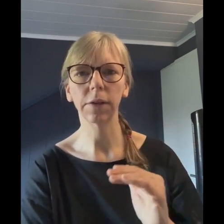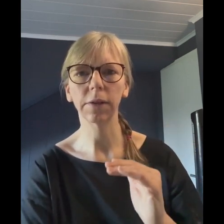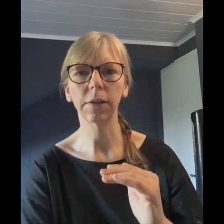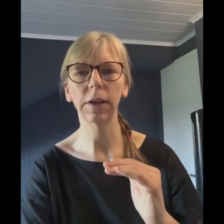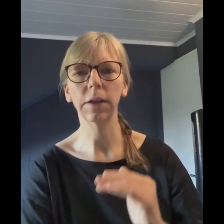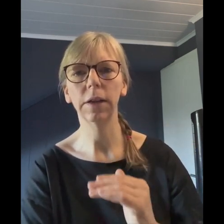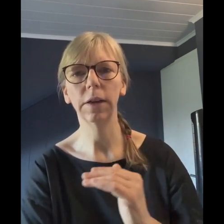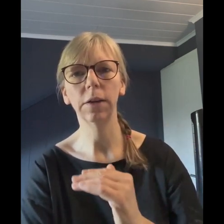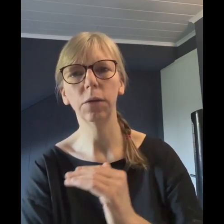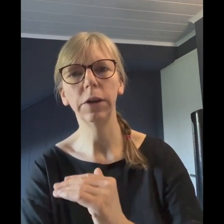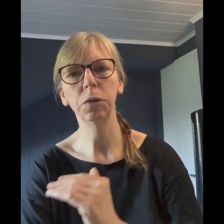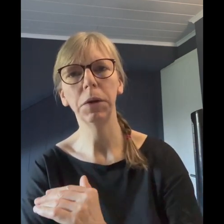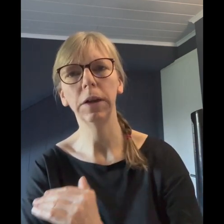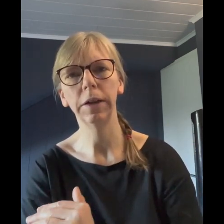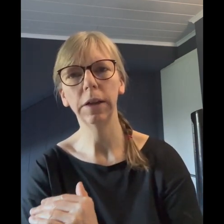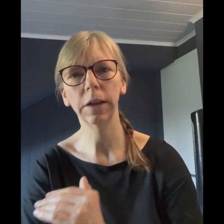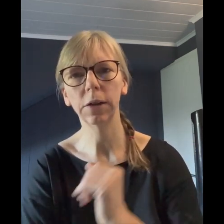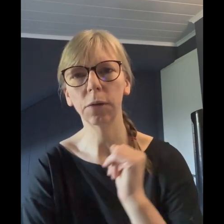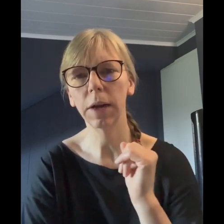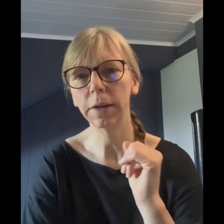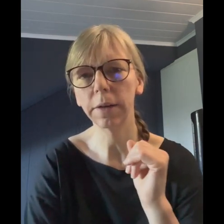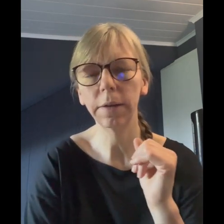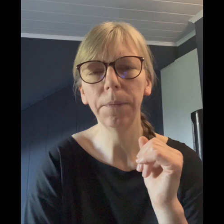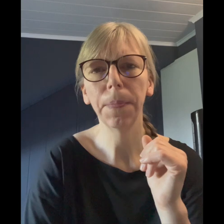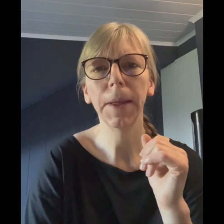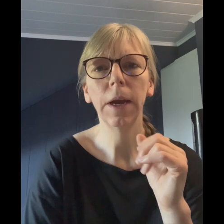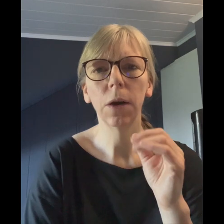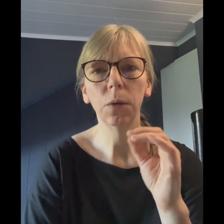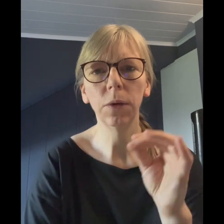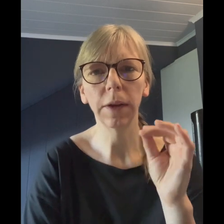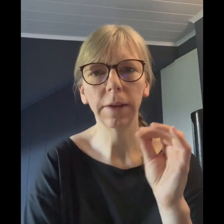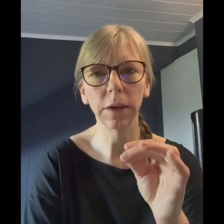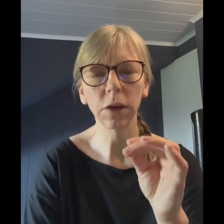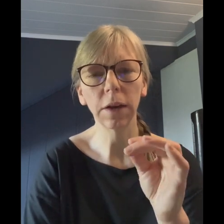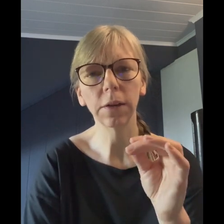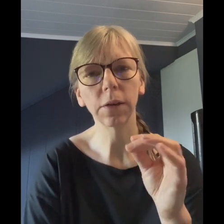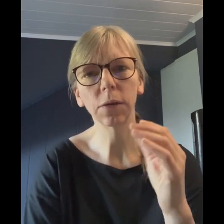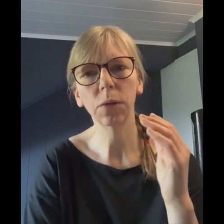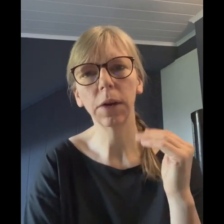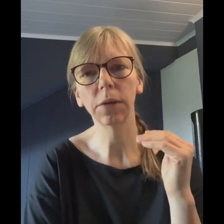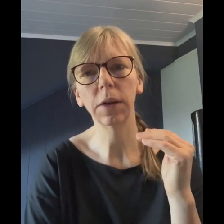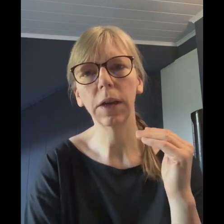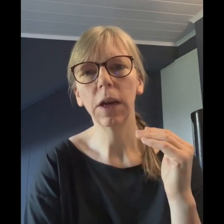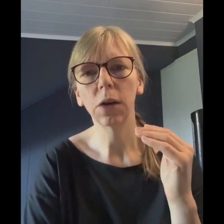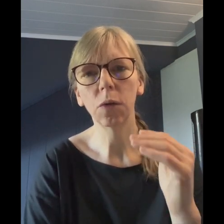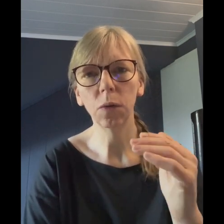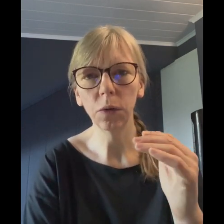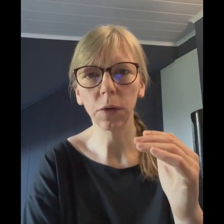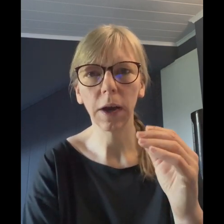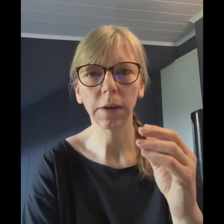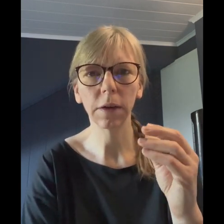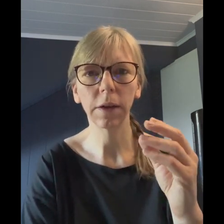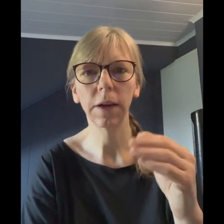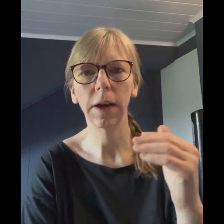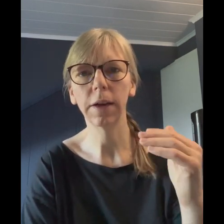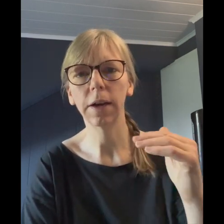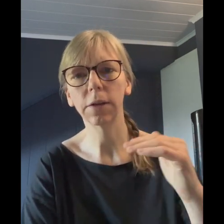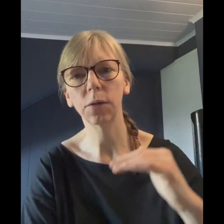das Ziel, den Insulinspiegel niedrig zu halten. Und an der Stelle ist es so, dass die Kohlenhydrate in einer zu